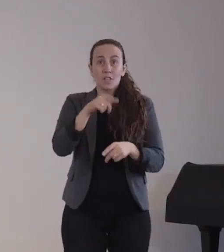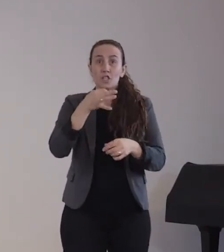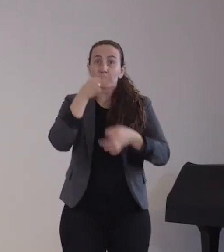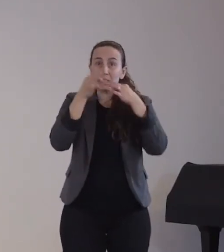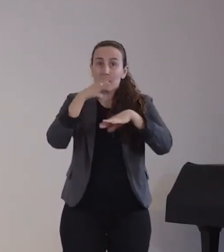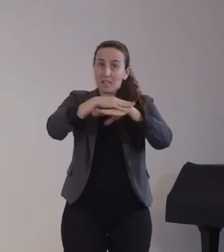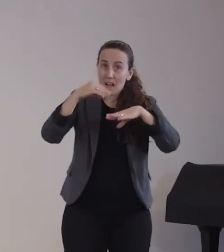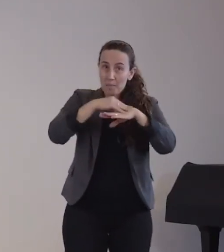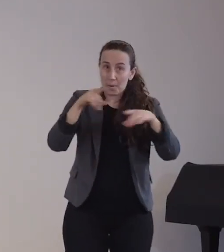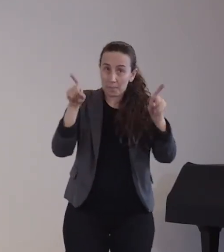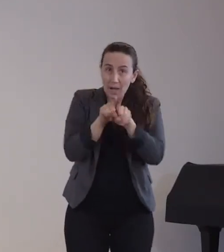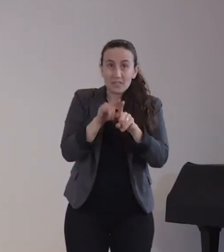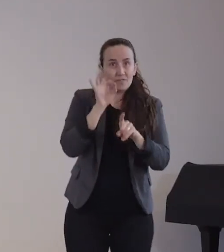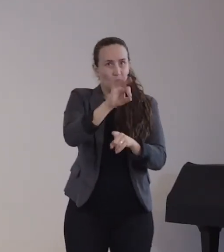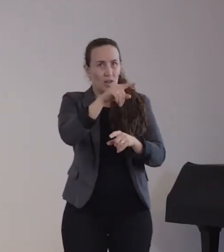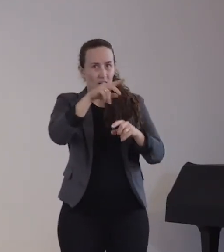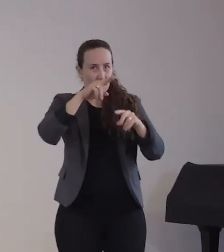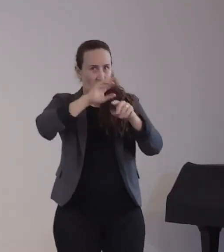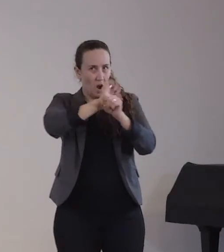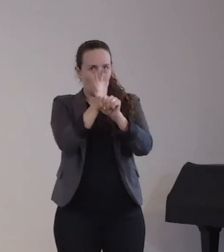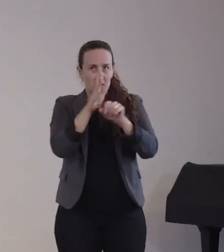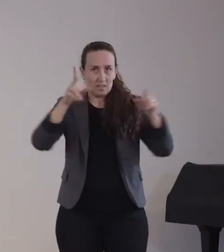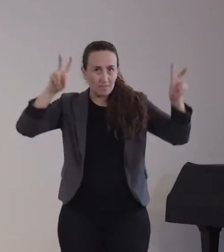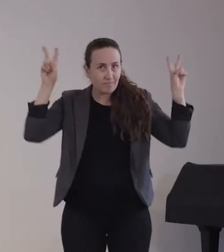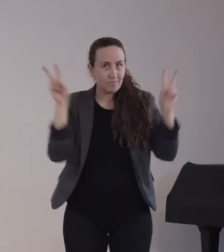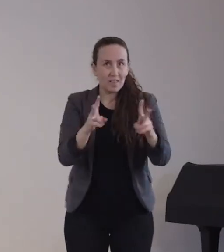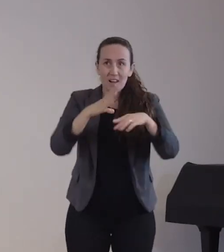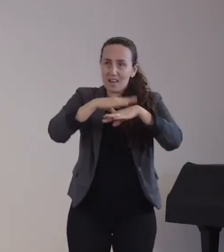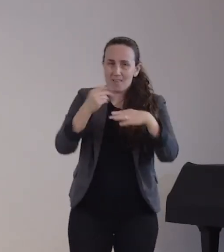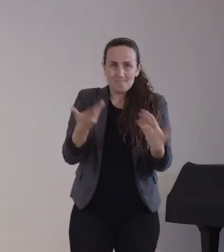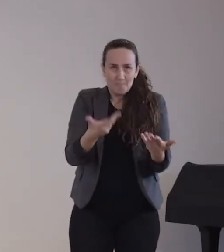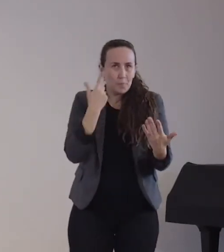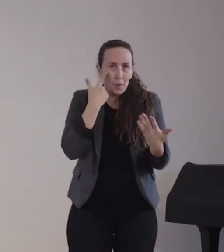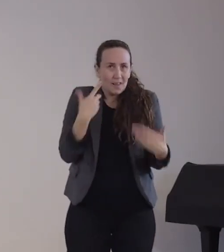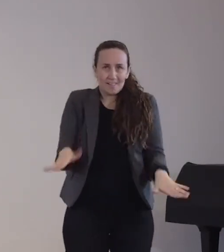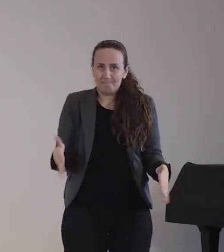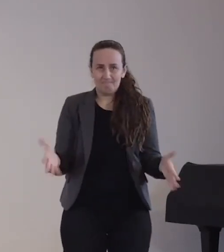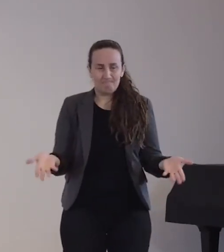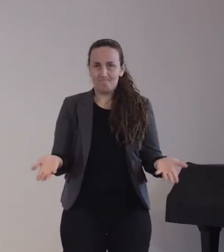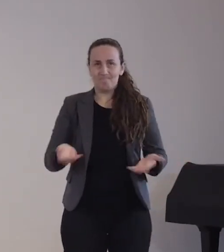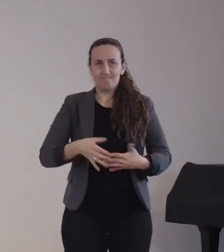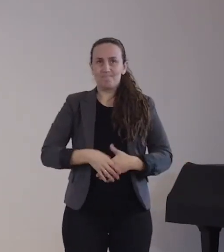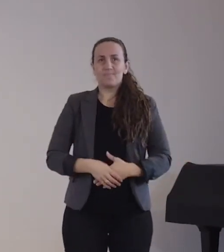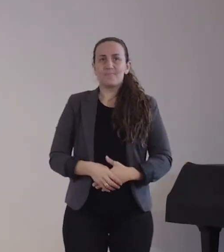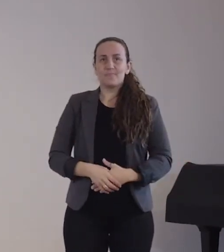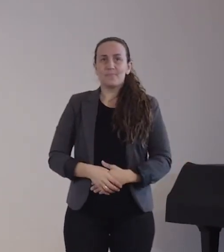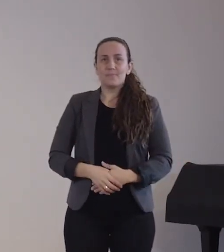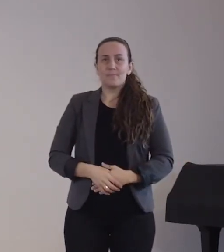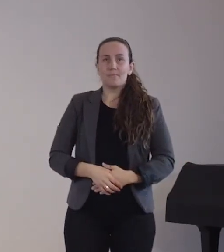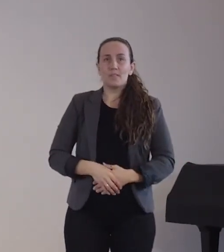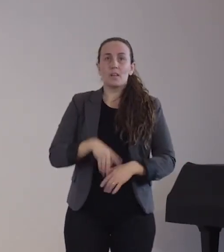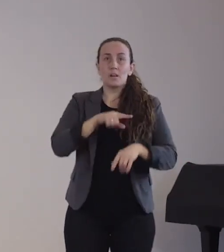nur eine Möglichkeit aus der Pandemie rauszukommen. Da kommen wir jetzt zu den Impfungen, die